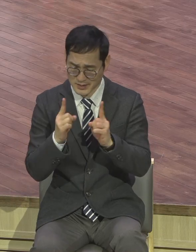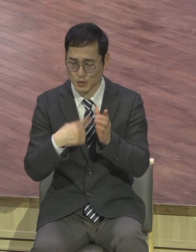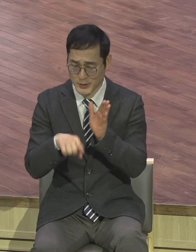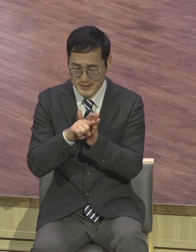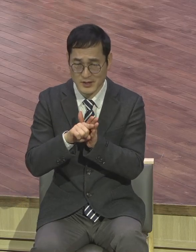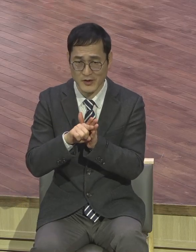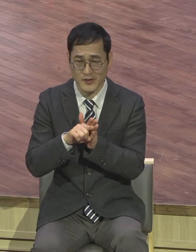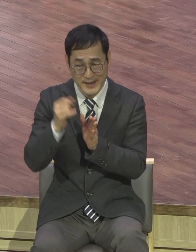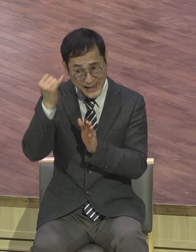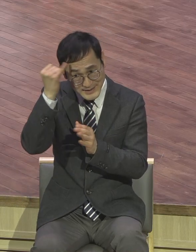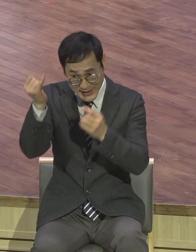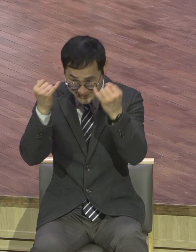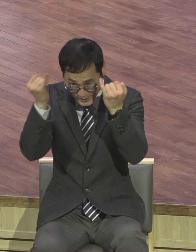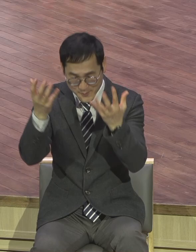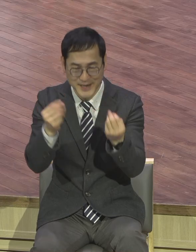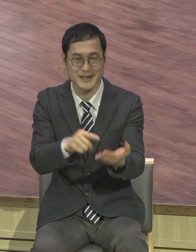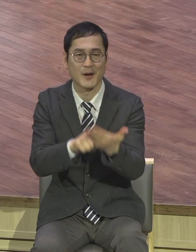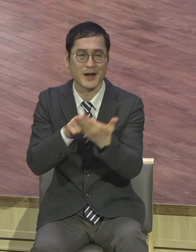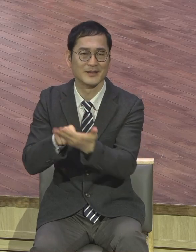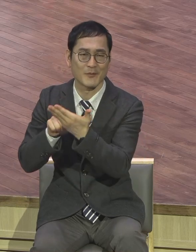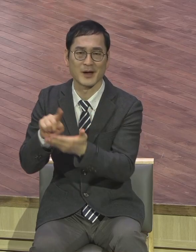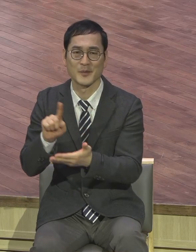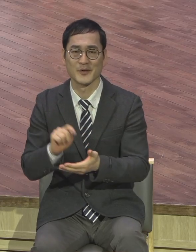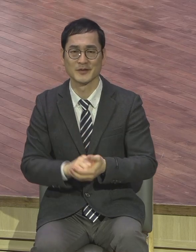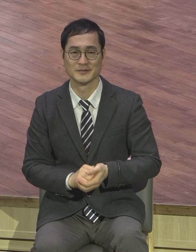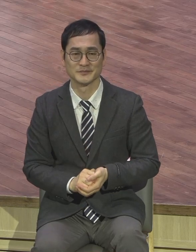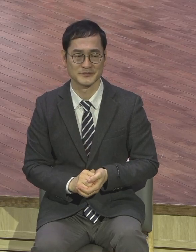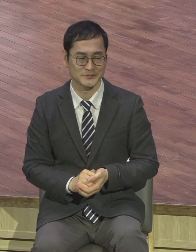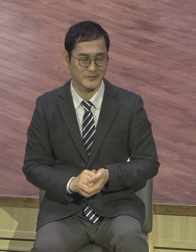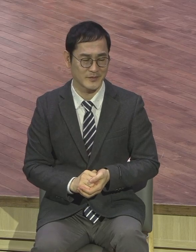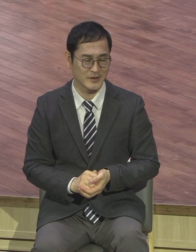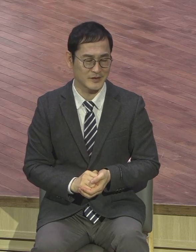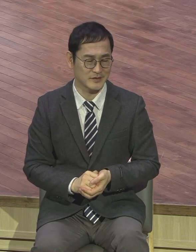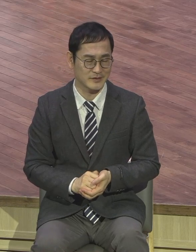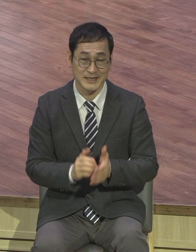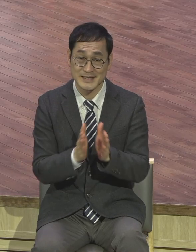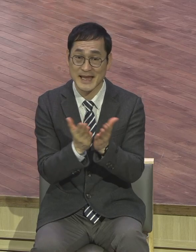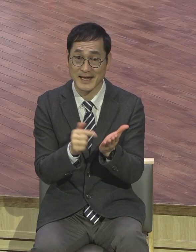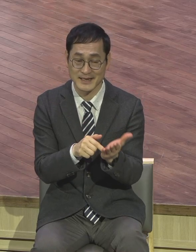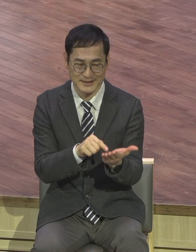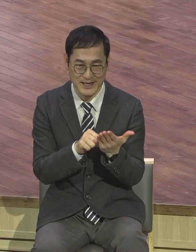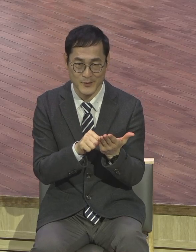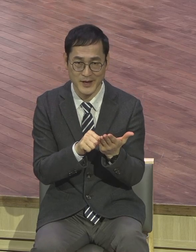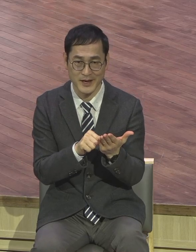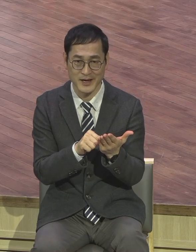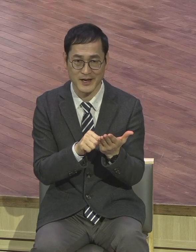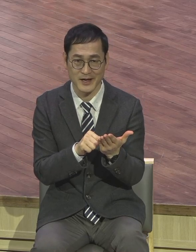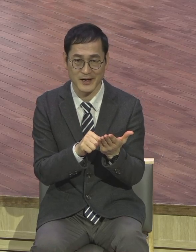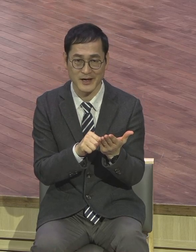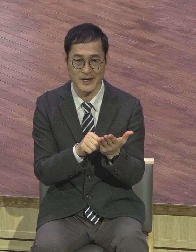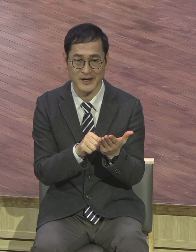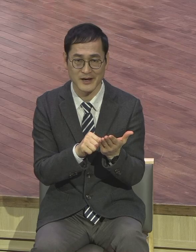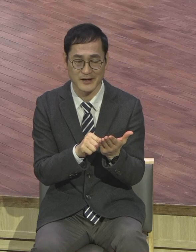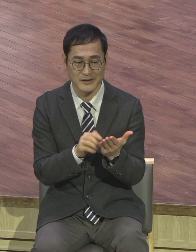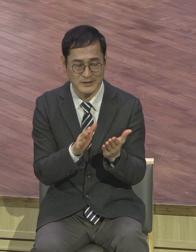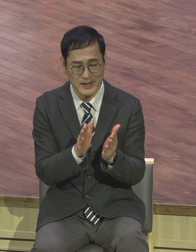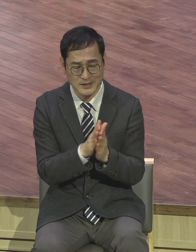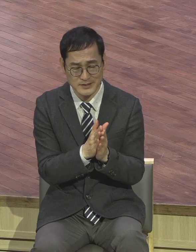문구가 있는데 참 인상적입니다. 이 책을 홍보하기 위해서 사용한 문구가 뭐냐 두근대면